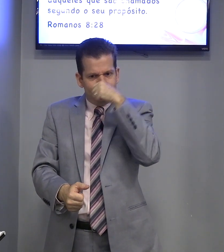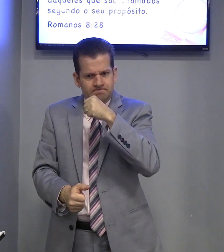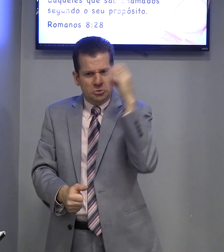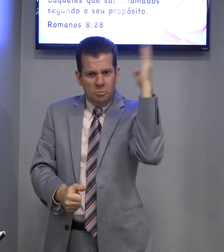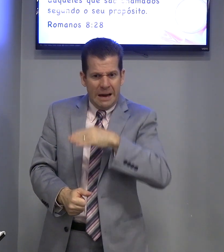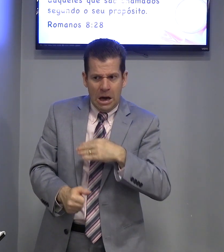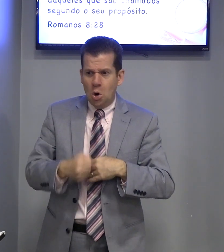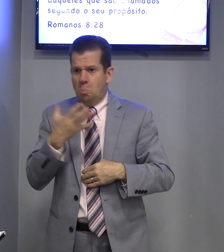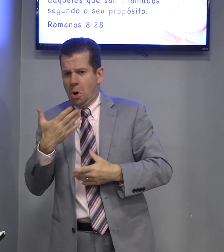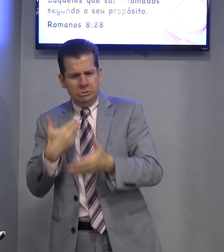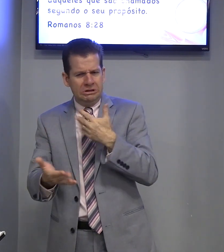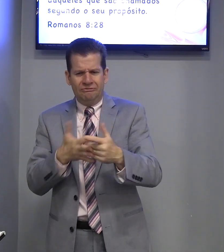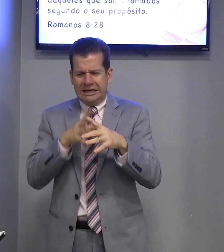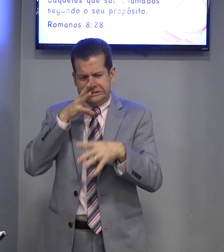Mal, bom, tudo faz.